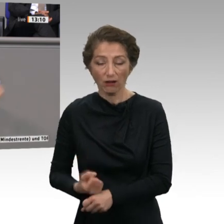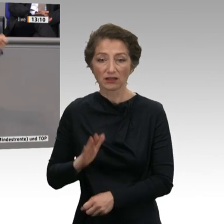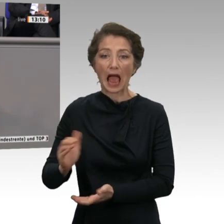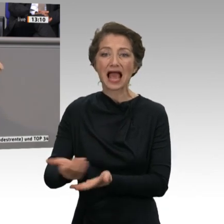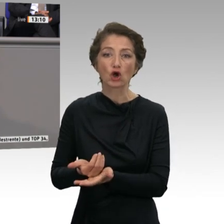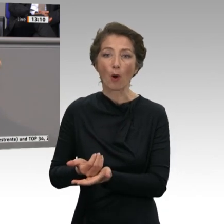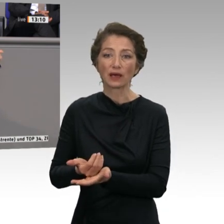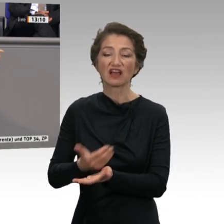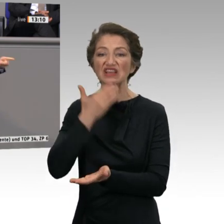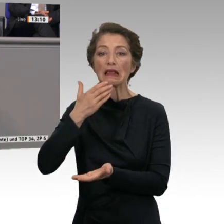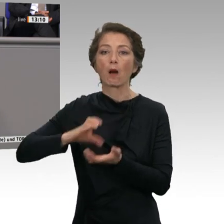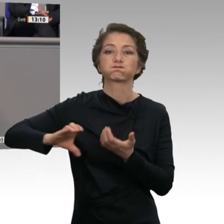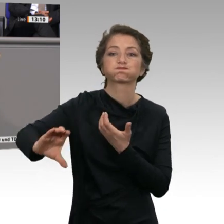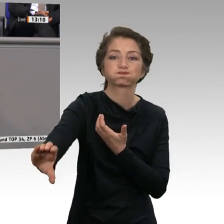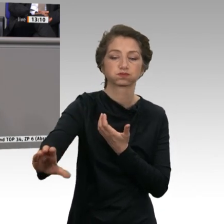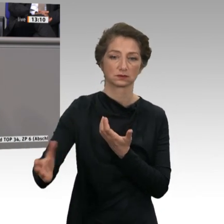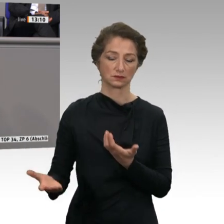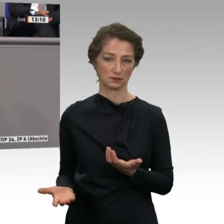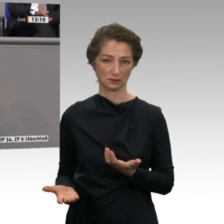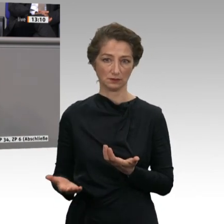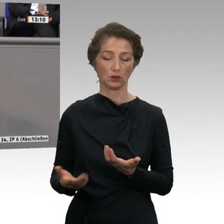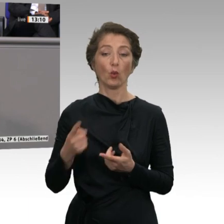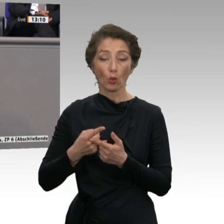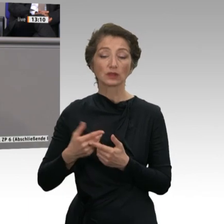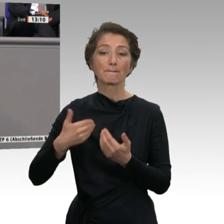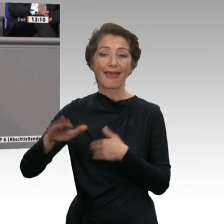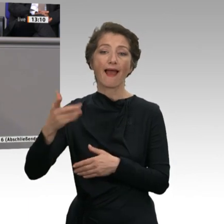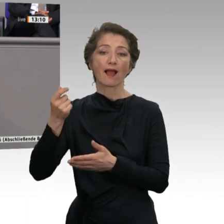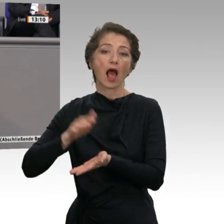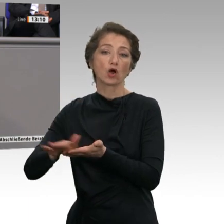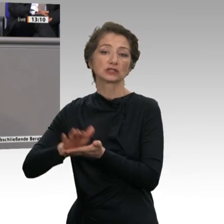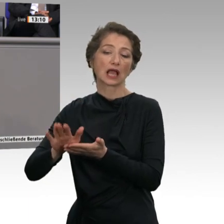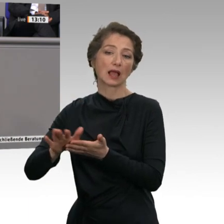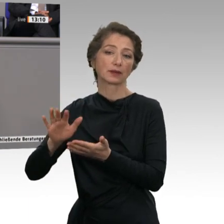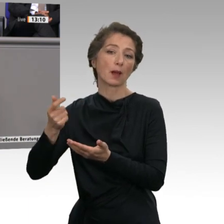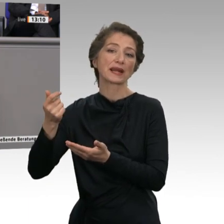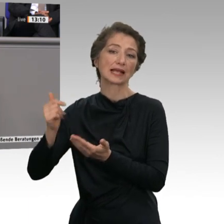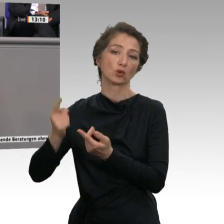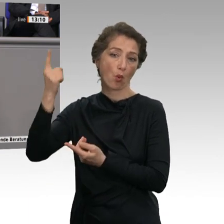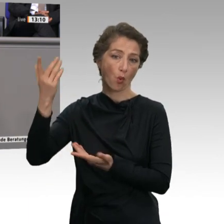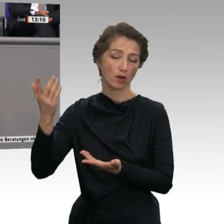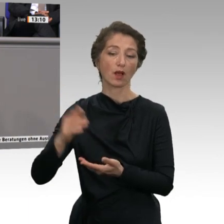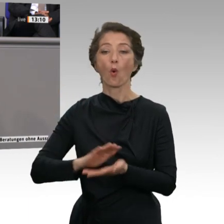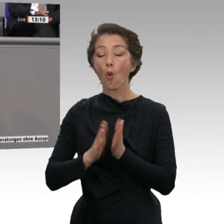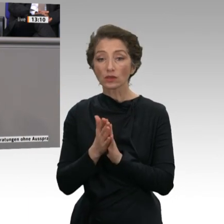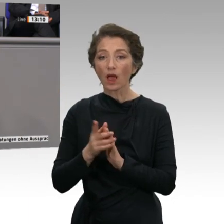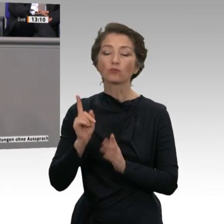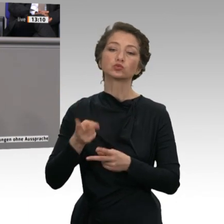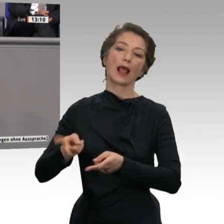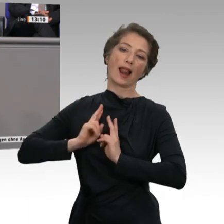und viel, viel mehr an der Kasse bezahlen. Oder aber Sie lösen es über Schulden. Dann erwarten Sie, dass unsere Kinderenkel und Urenkel mal